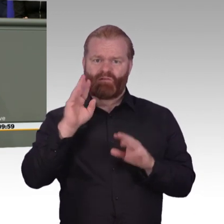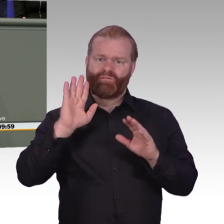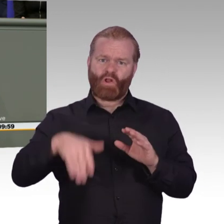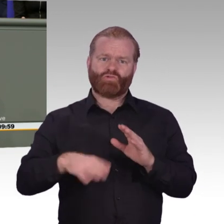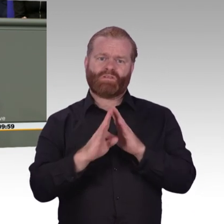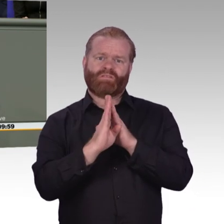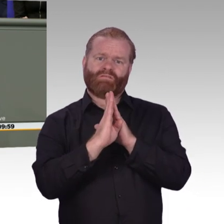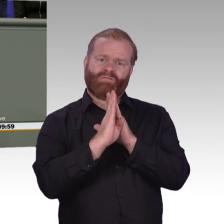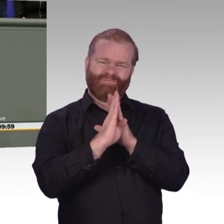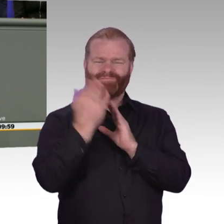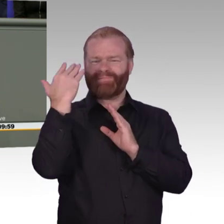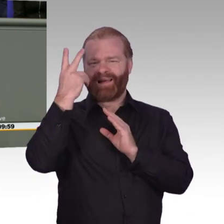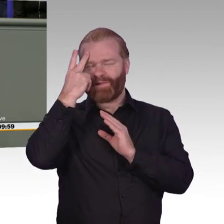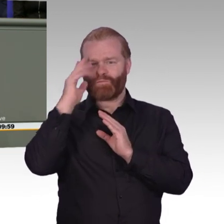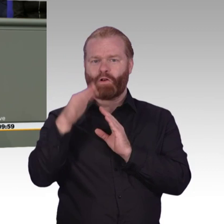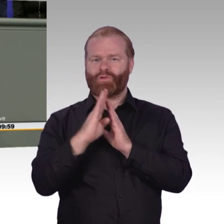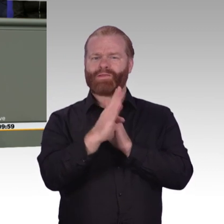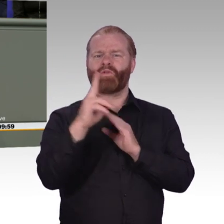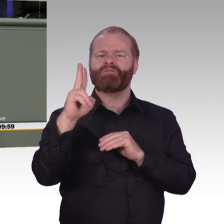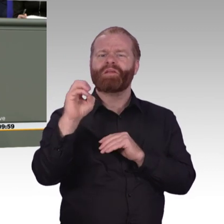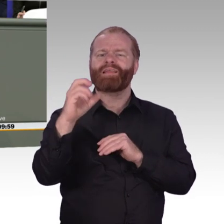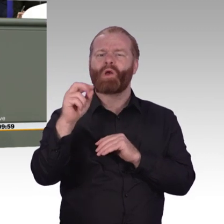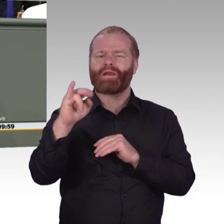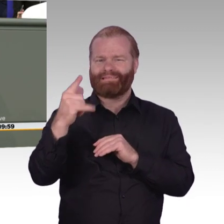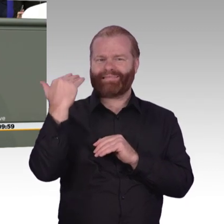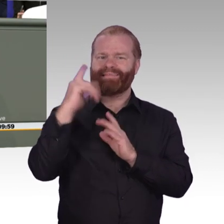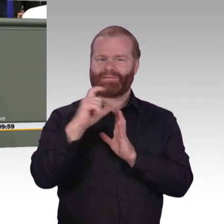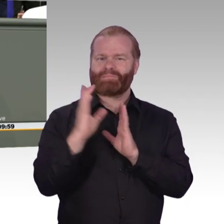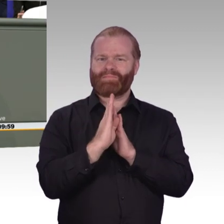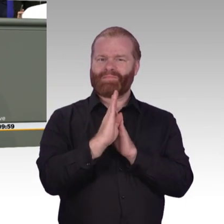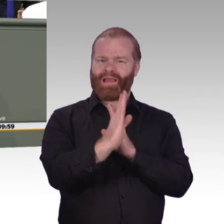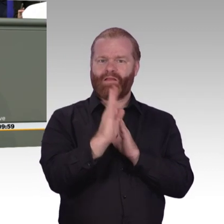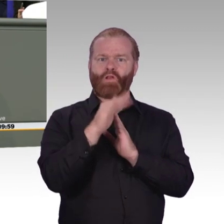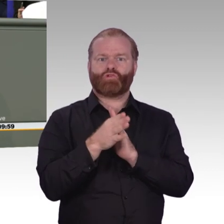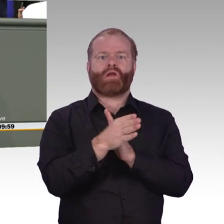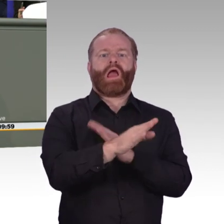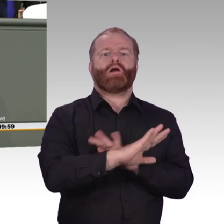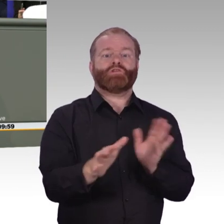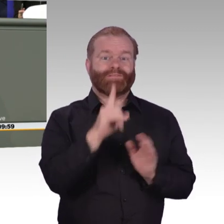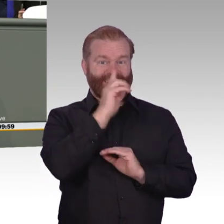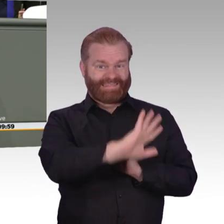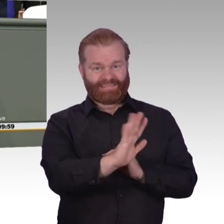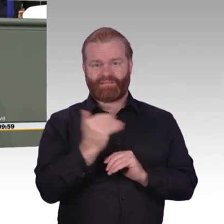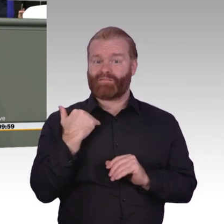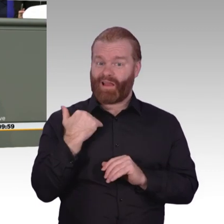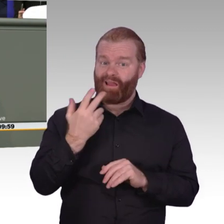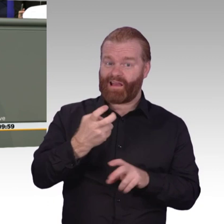entschmerzt mich aber eines ganz besonders. Das ist, dass das Justiz und Verbraucherministerium bei der Benennung konkreter